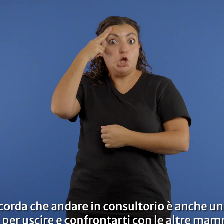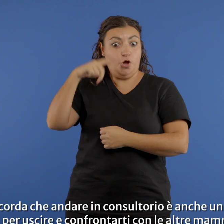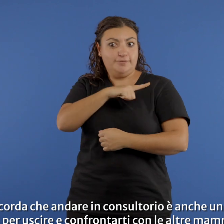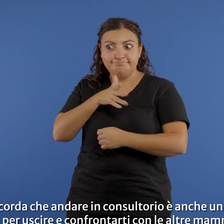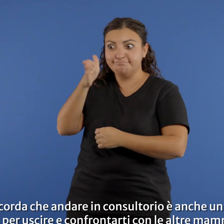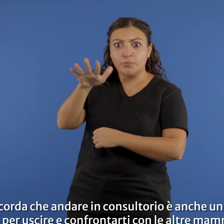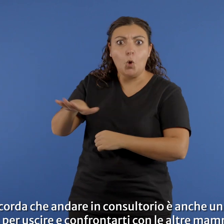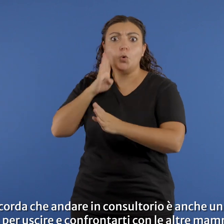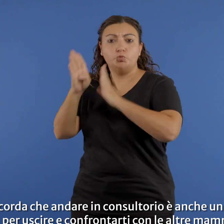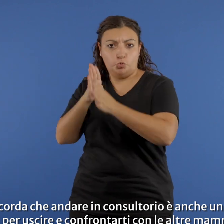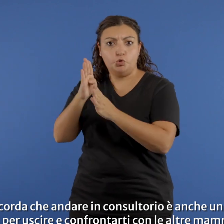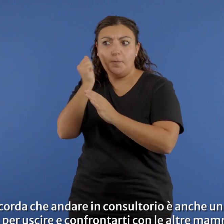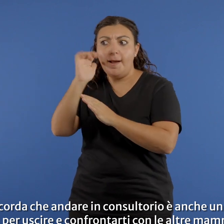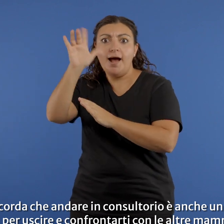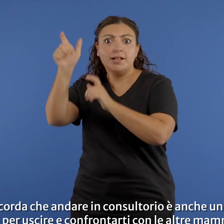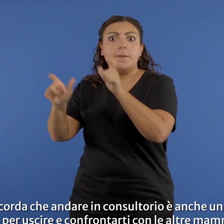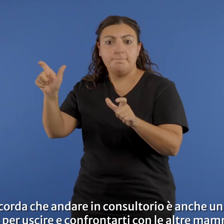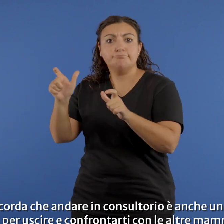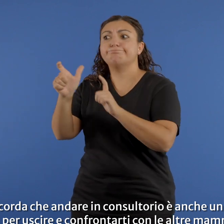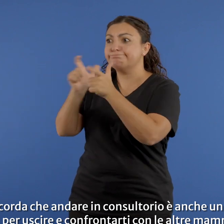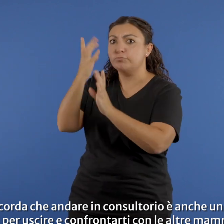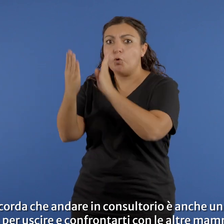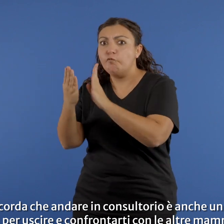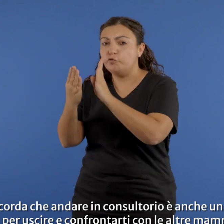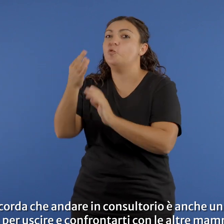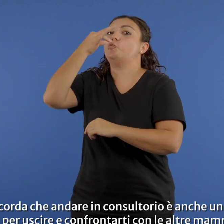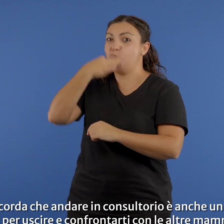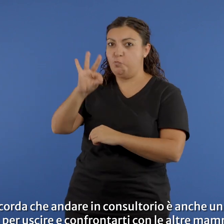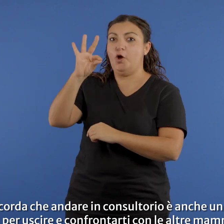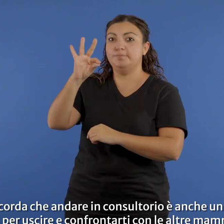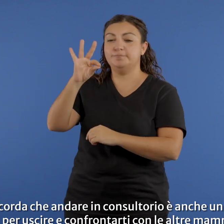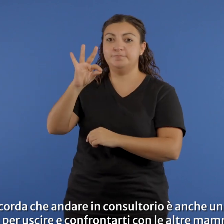Ricorda che andare in consultorio è anche un modo per uscire e confrontarti con le altre mamme.